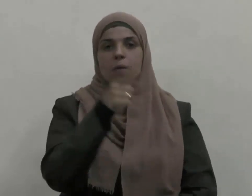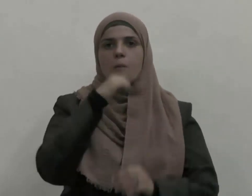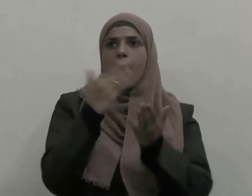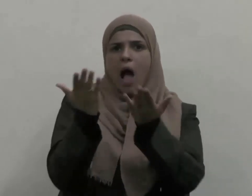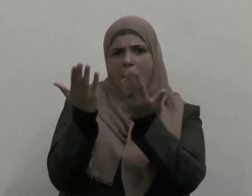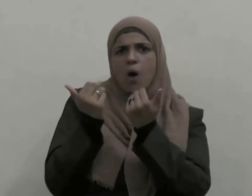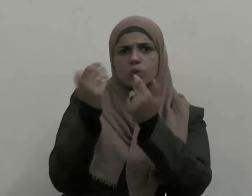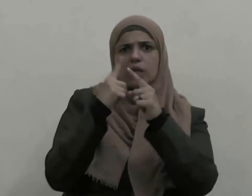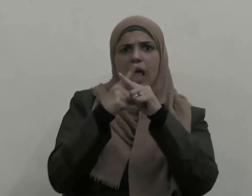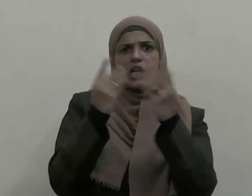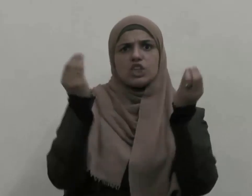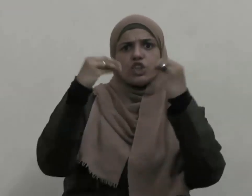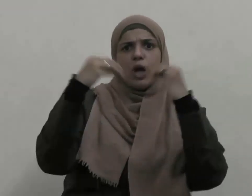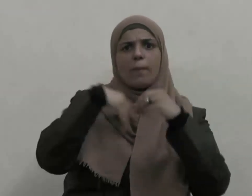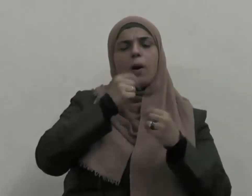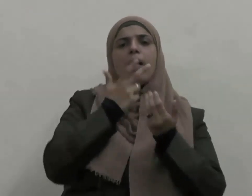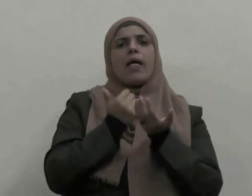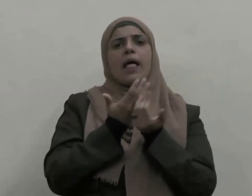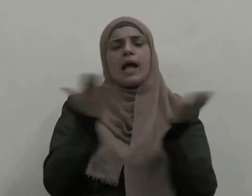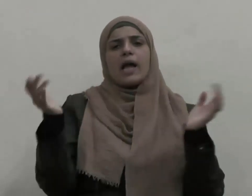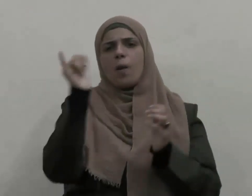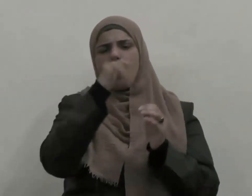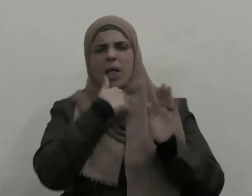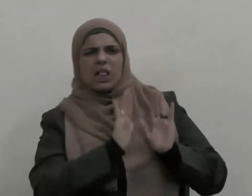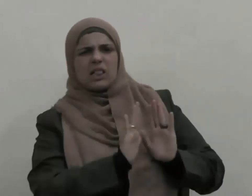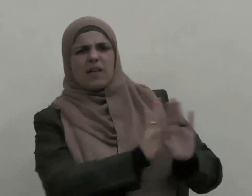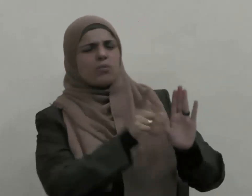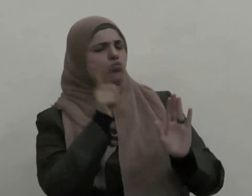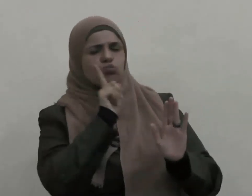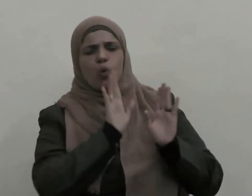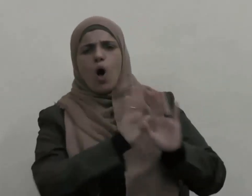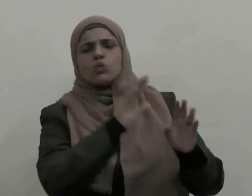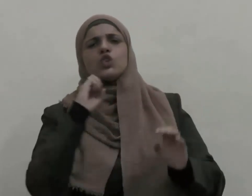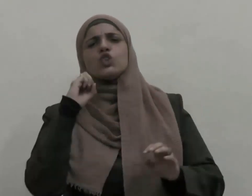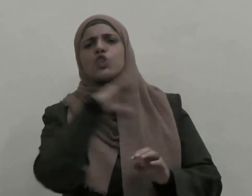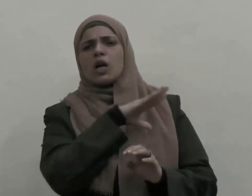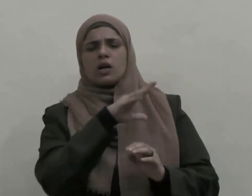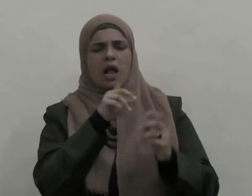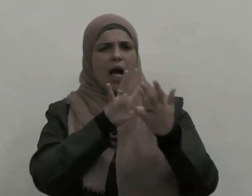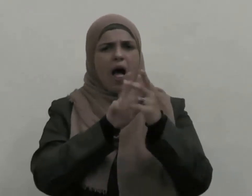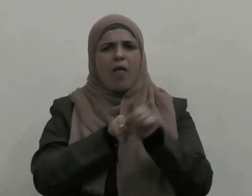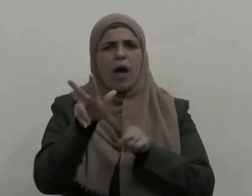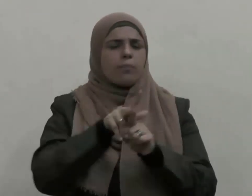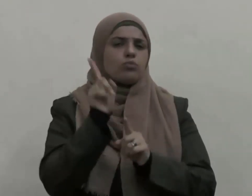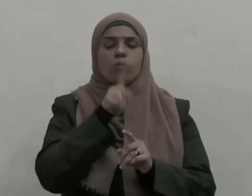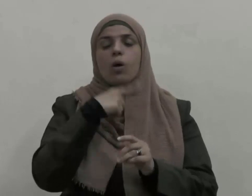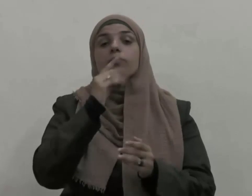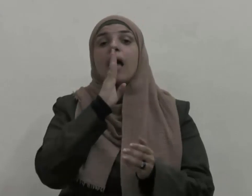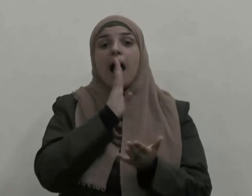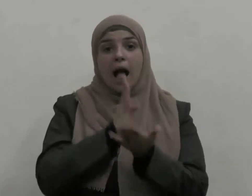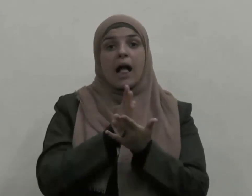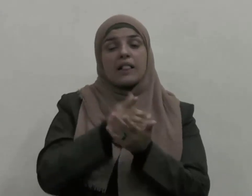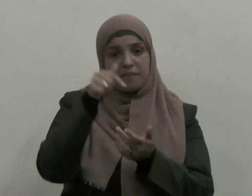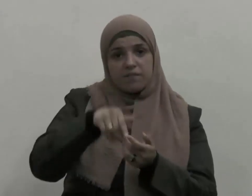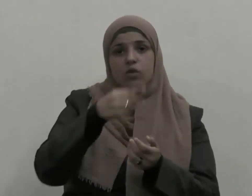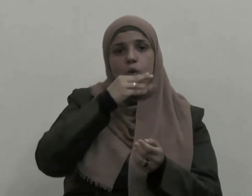ودفع الضر والشر عنهم فلقد أكد القرآن الكريم أن الحفاظ على المصلحة